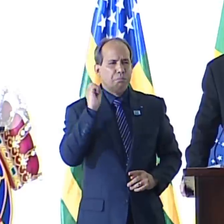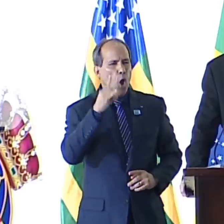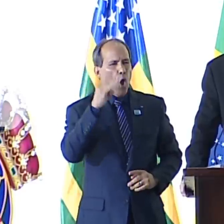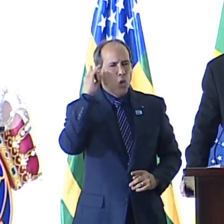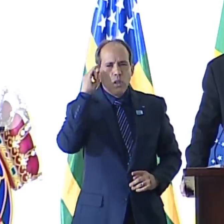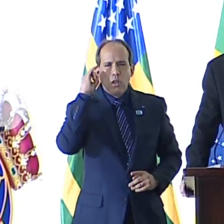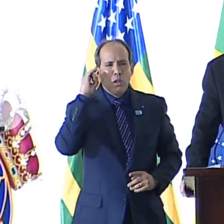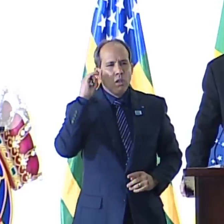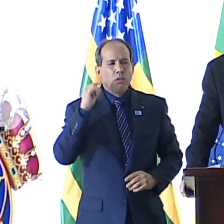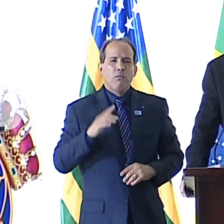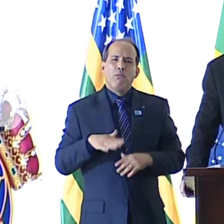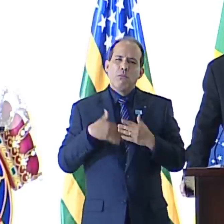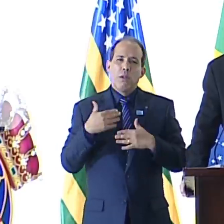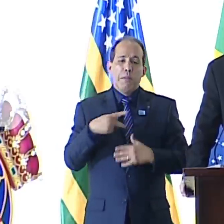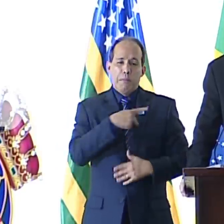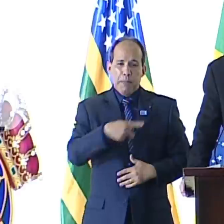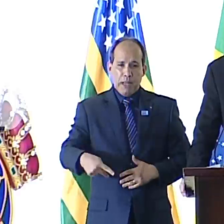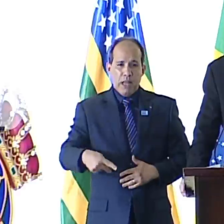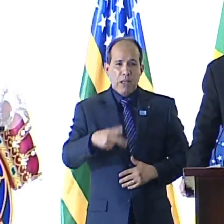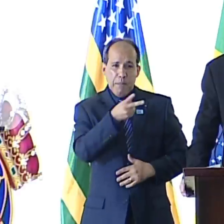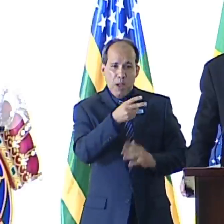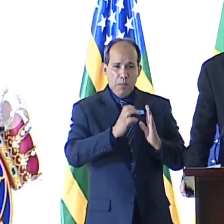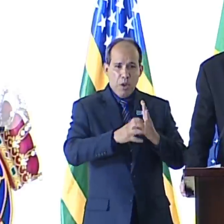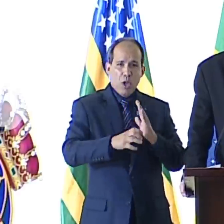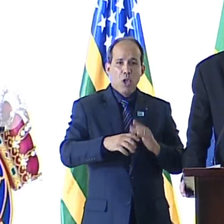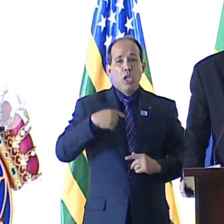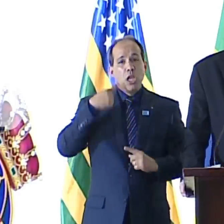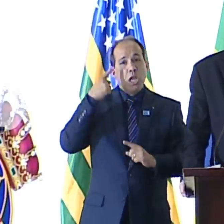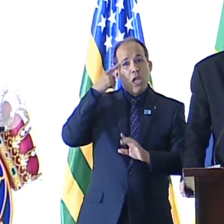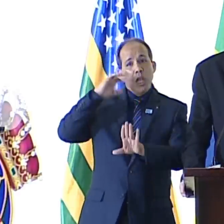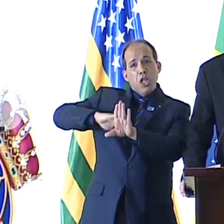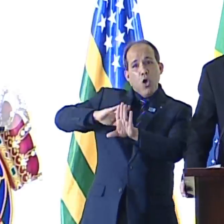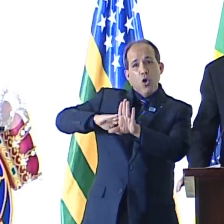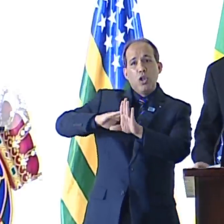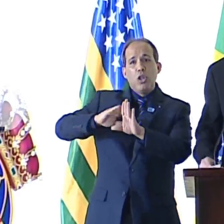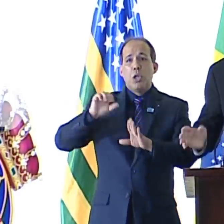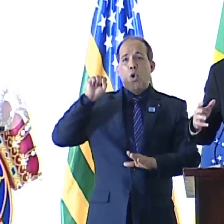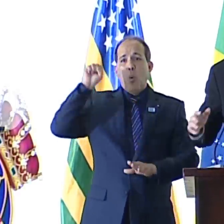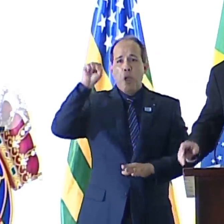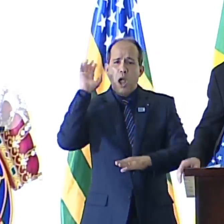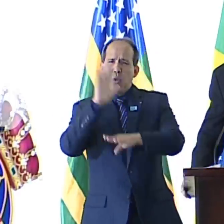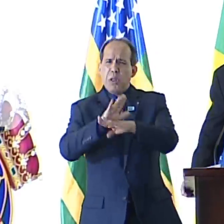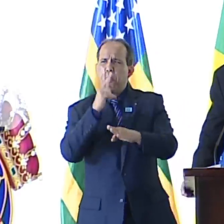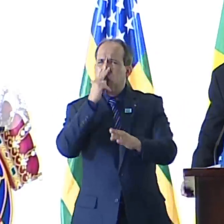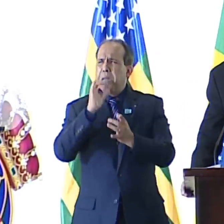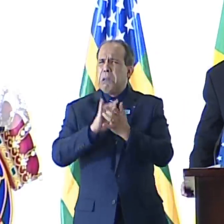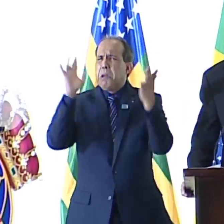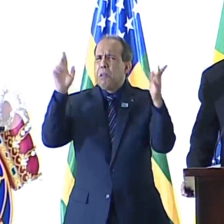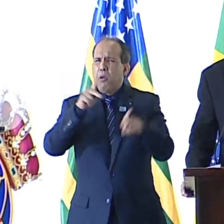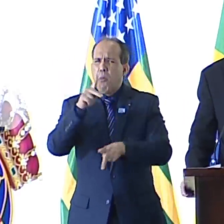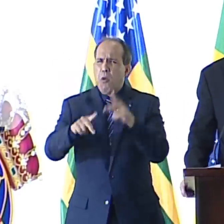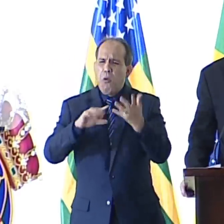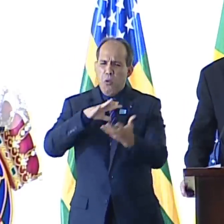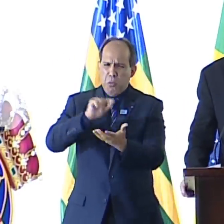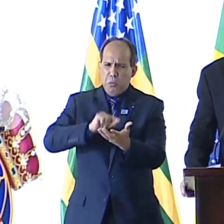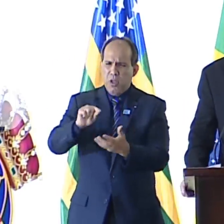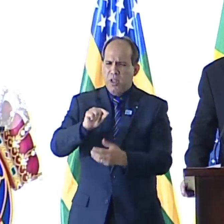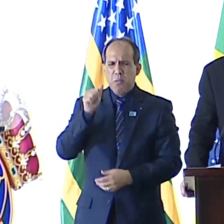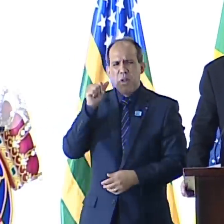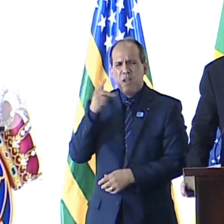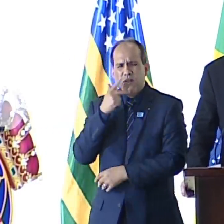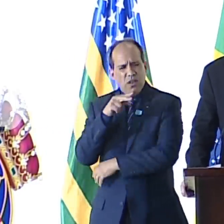Na tela, o presidente do partido falava do ideal comunista de libertar todos os povos do planeta, ou algo assim. E a Severina comentou,